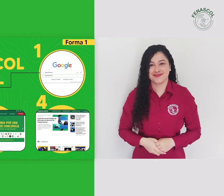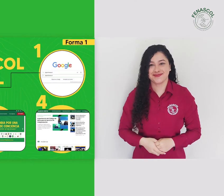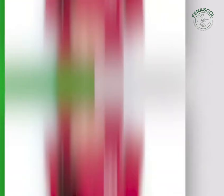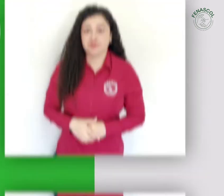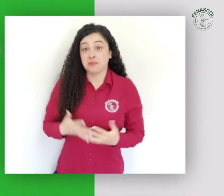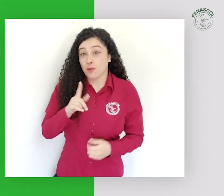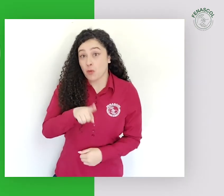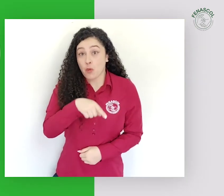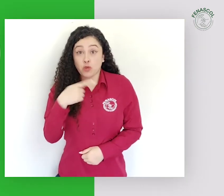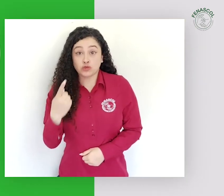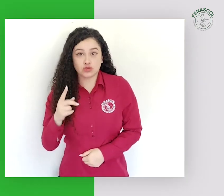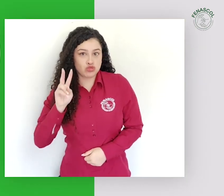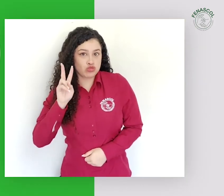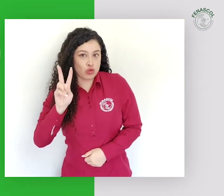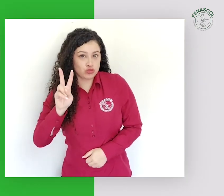digital. Forma 2